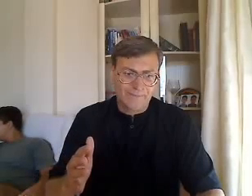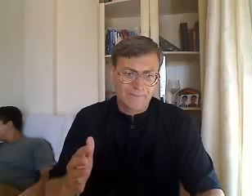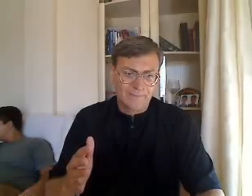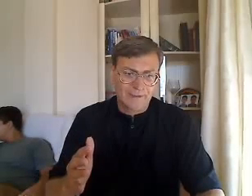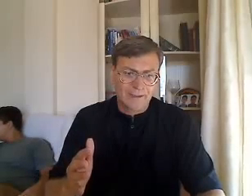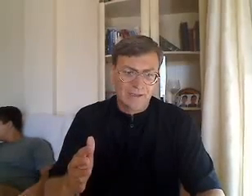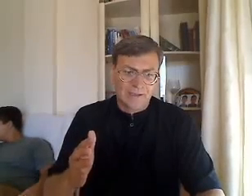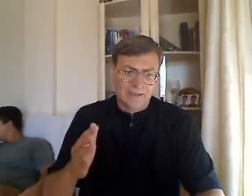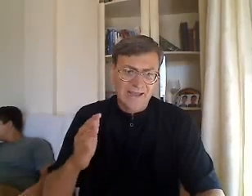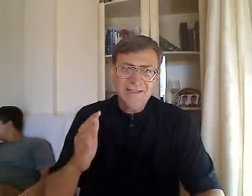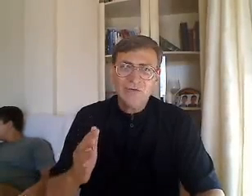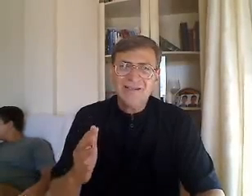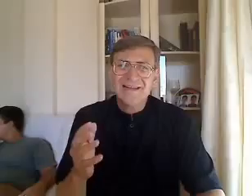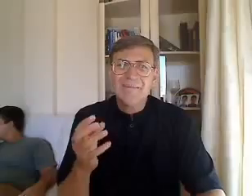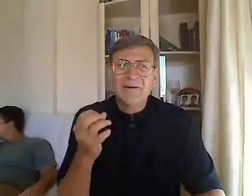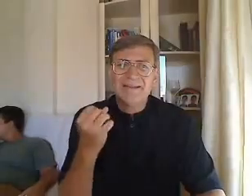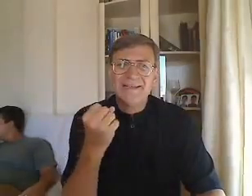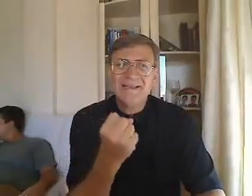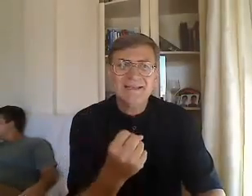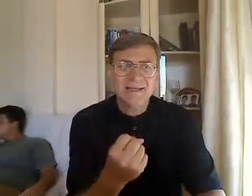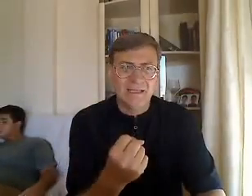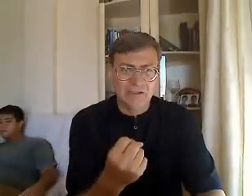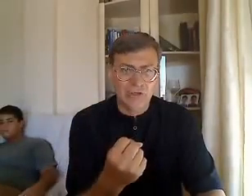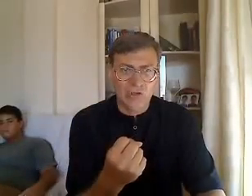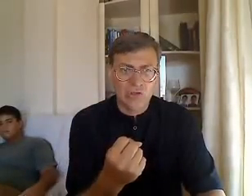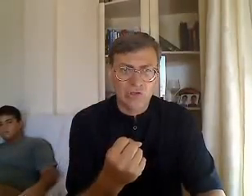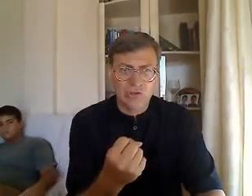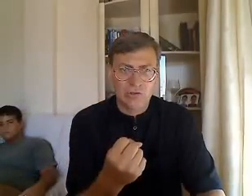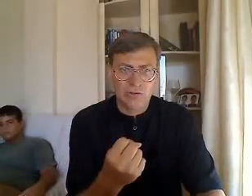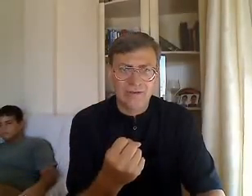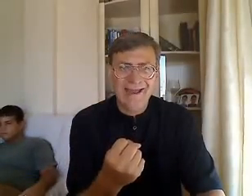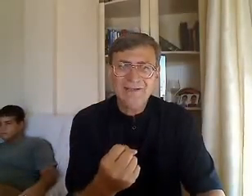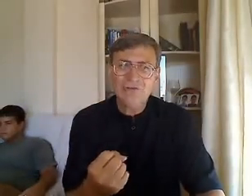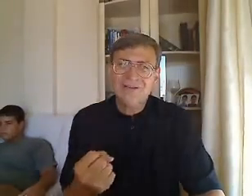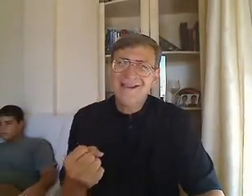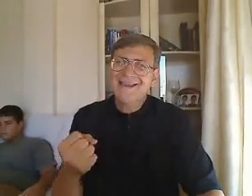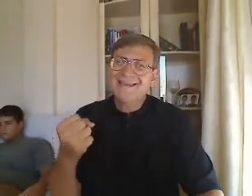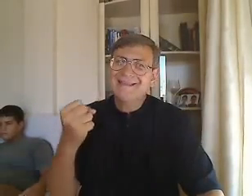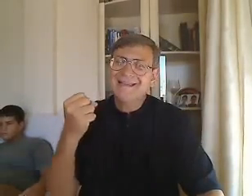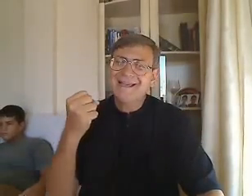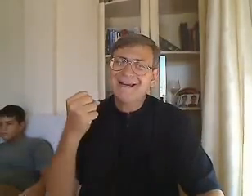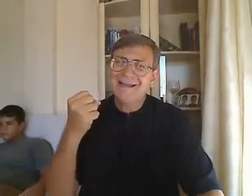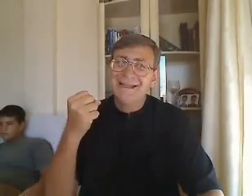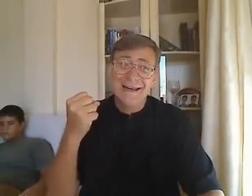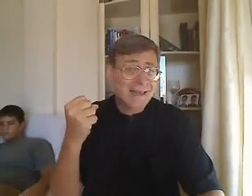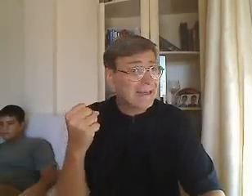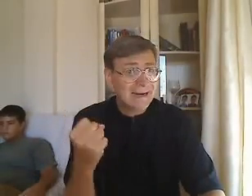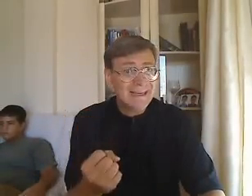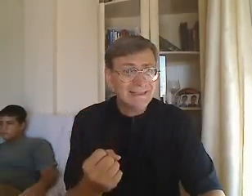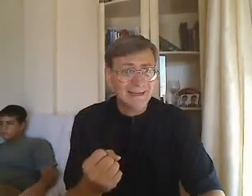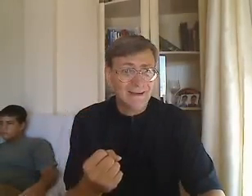eso es la presencia de Dios. Eso tiene que ser la iglesia.